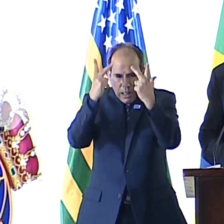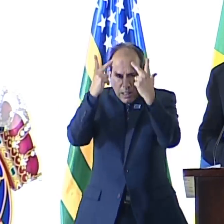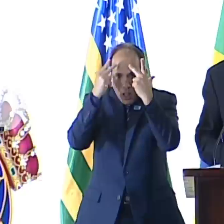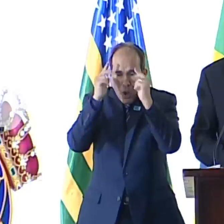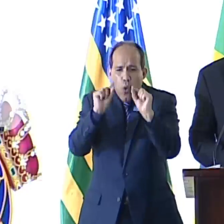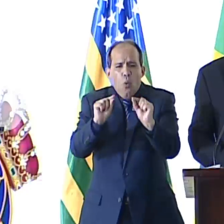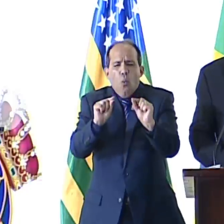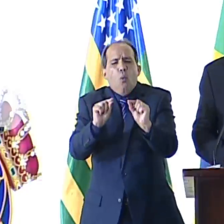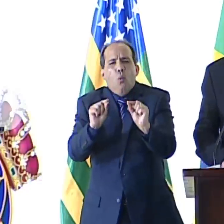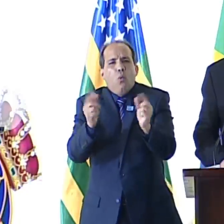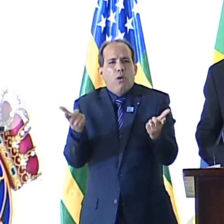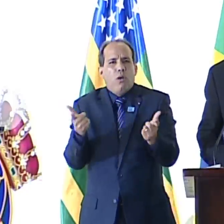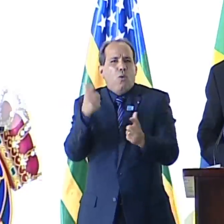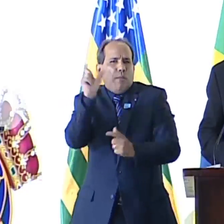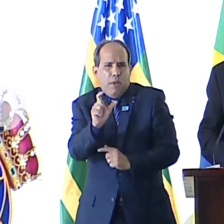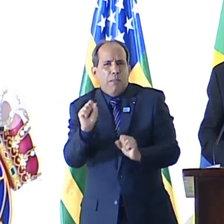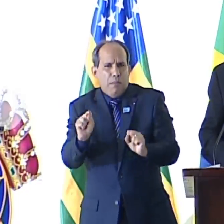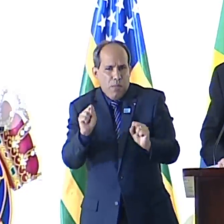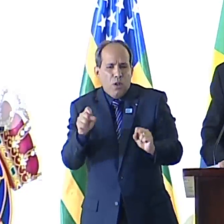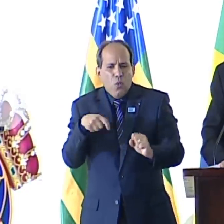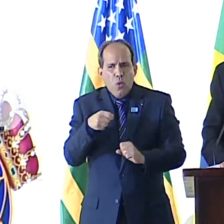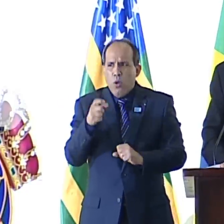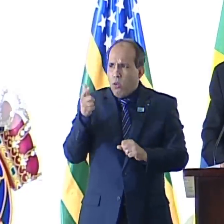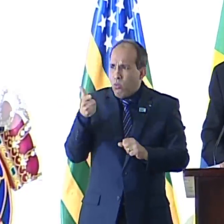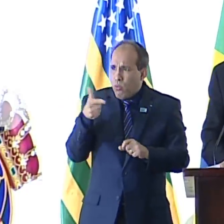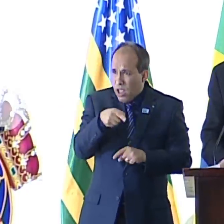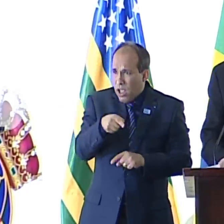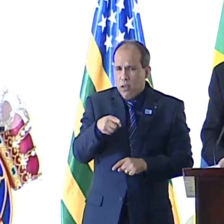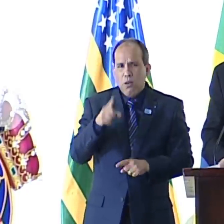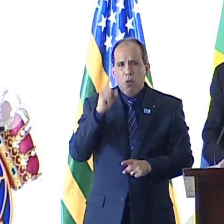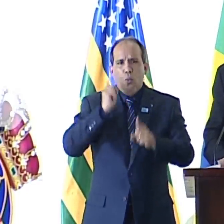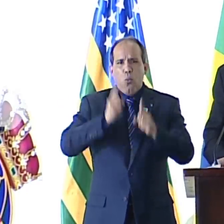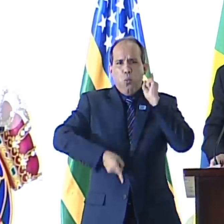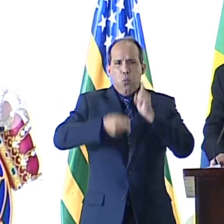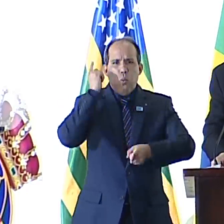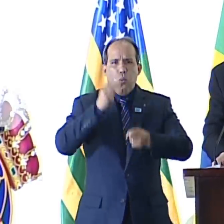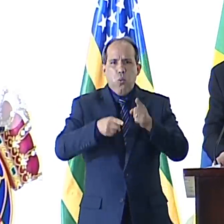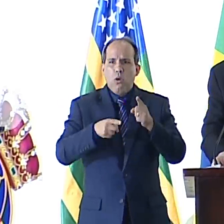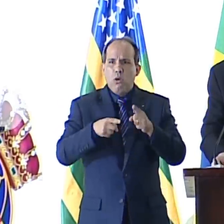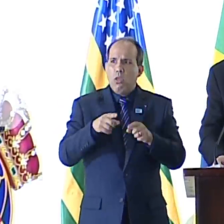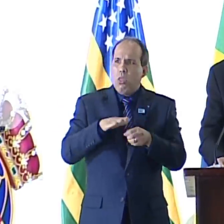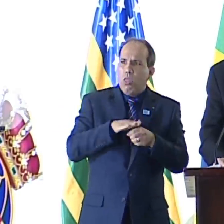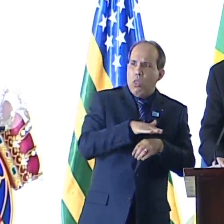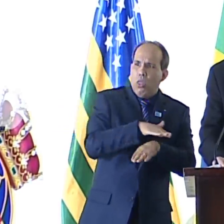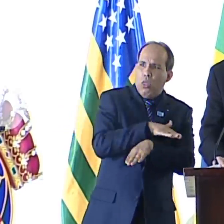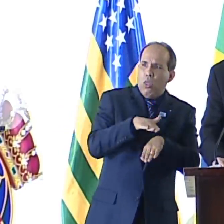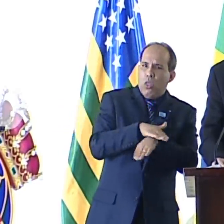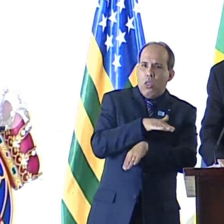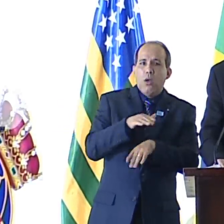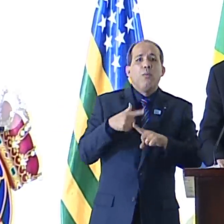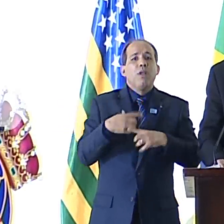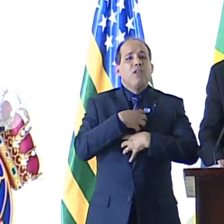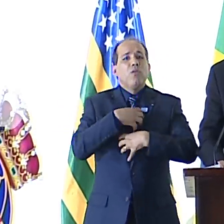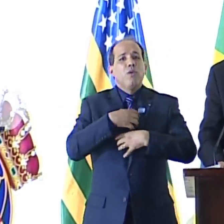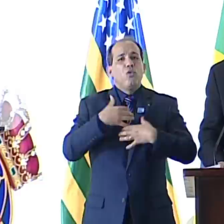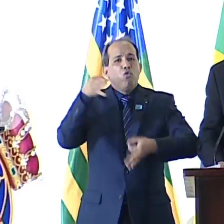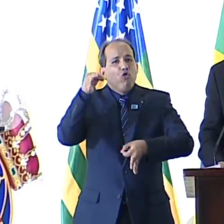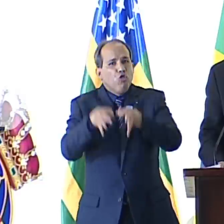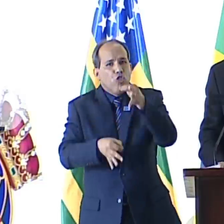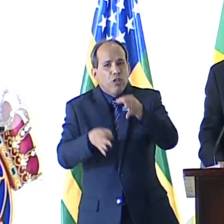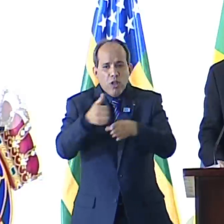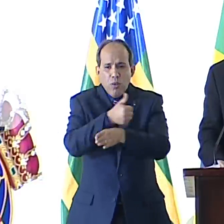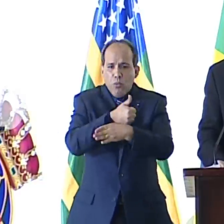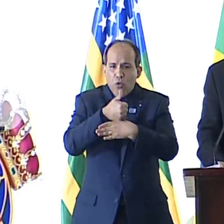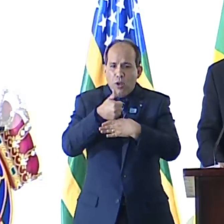como seja, essas leis podem tornar-se arbitrárias e opressivas. Isso porque o sentimento de justiça e a moralidade não são